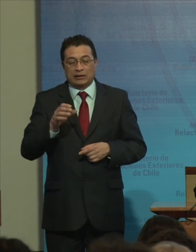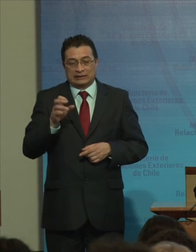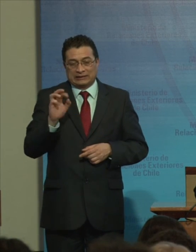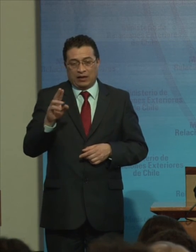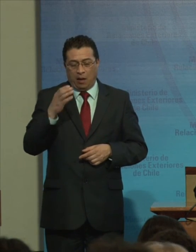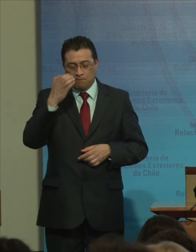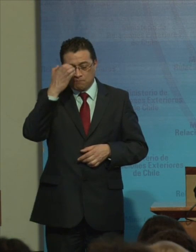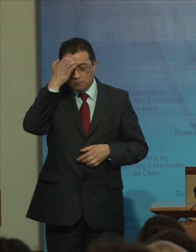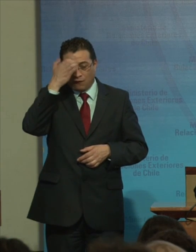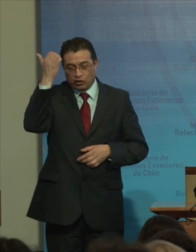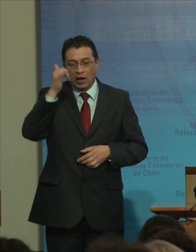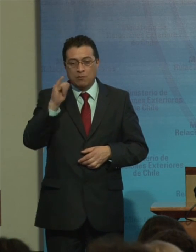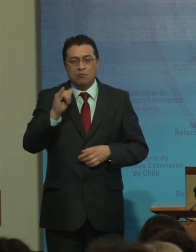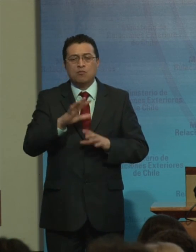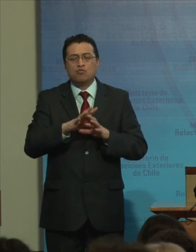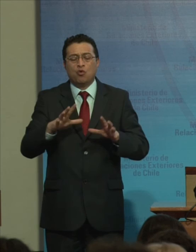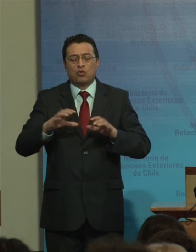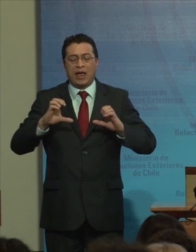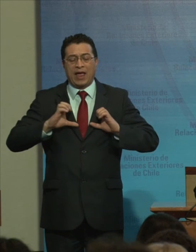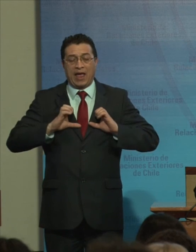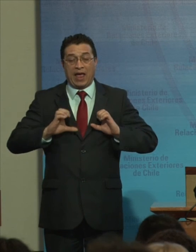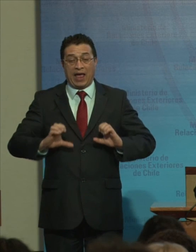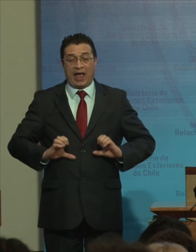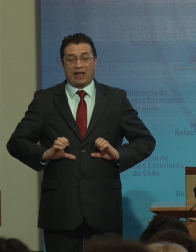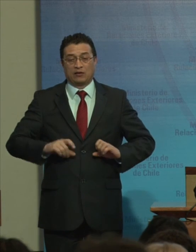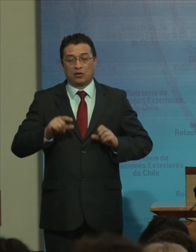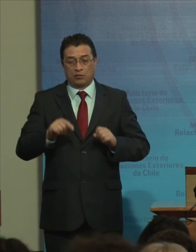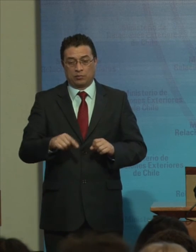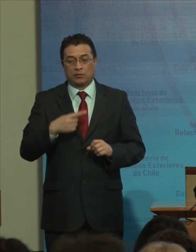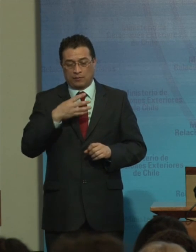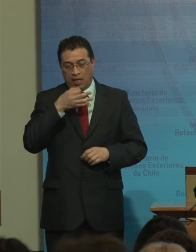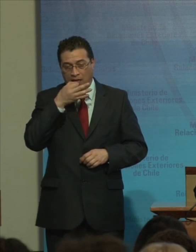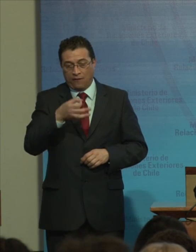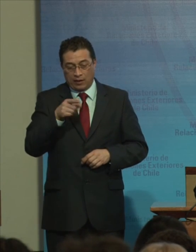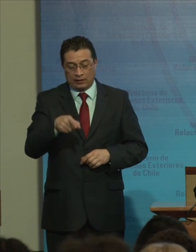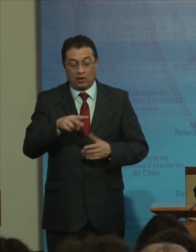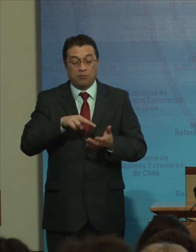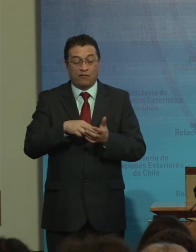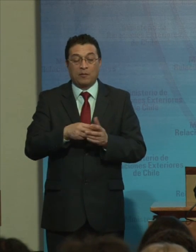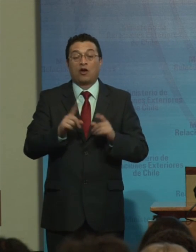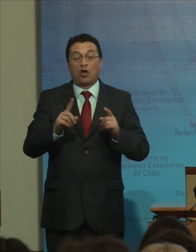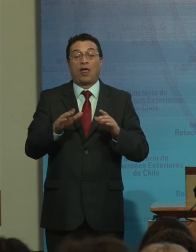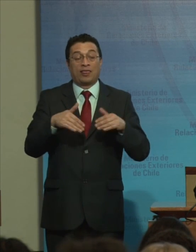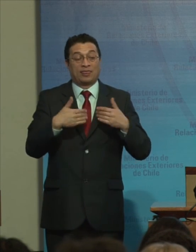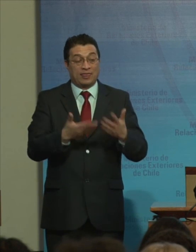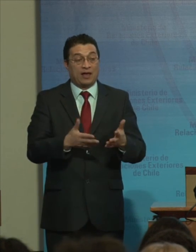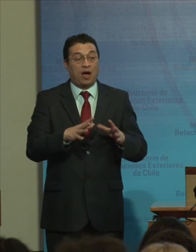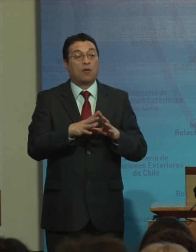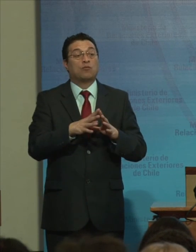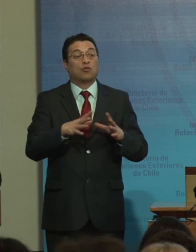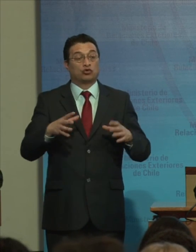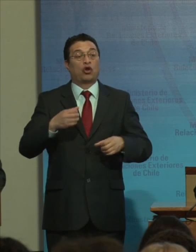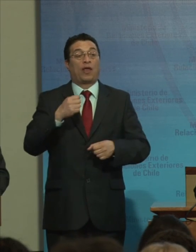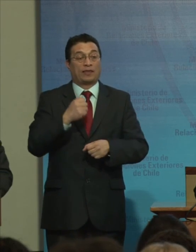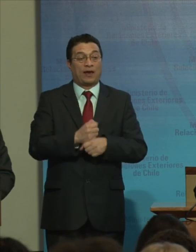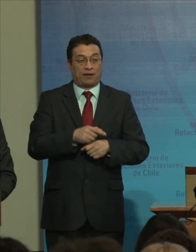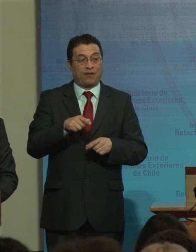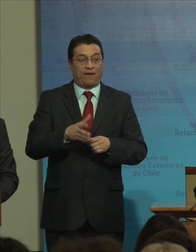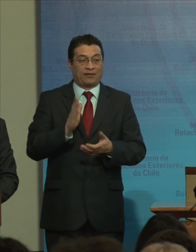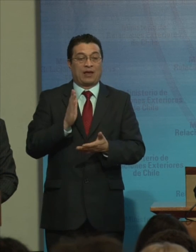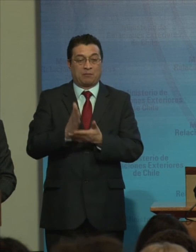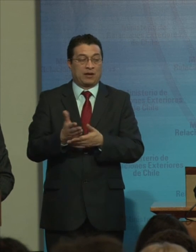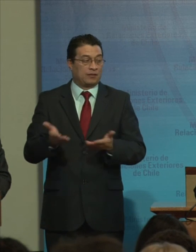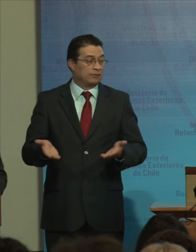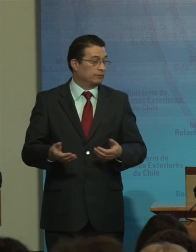Profesional Y muy ético En el abordaje De esta problemática De manera que nos deja Una tremenda tarea Cuando ya termine